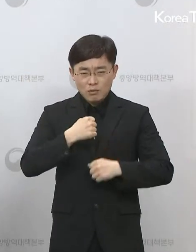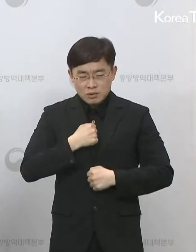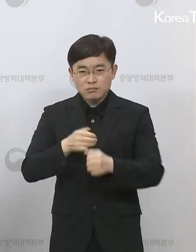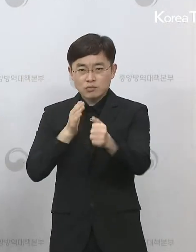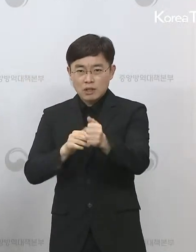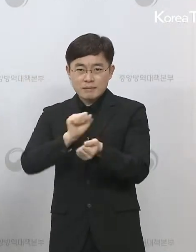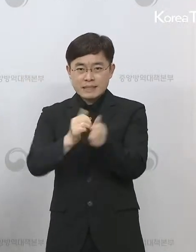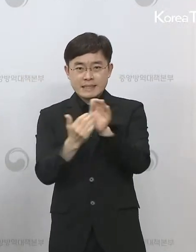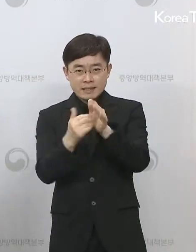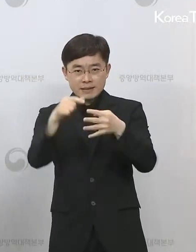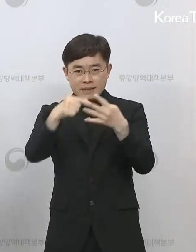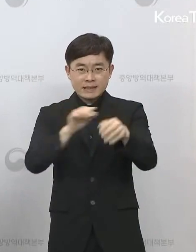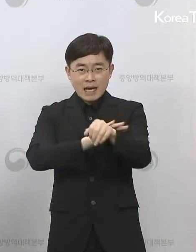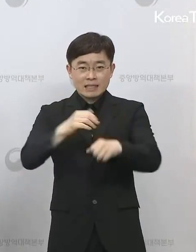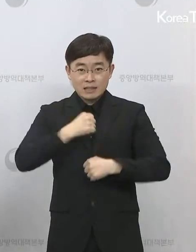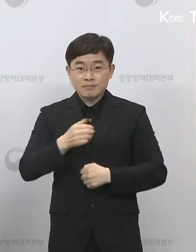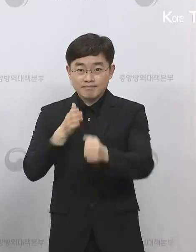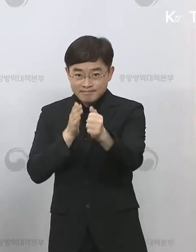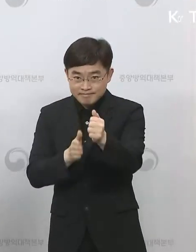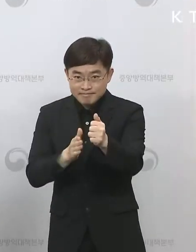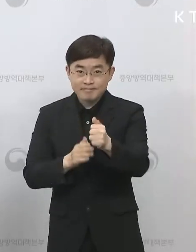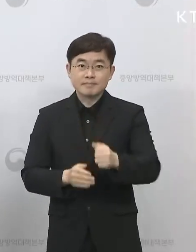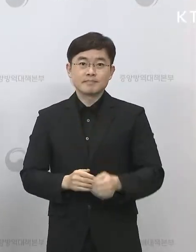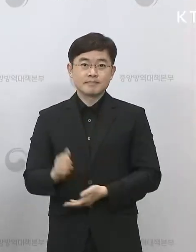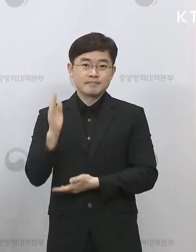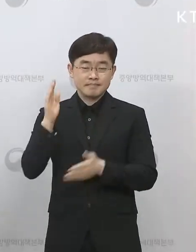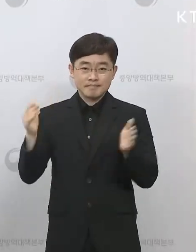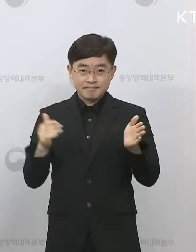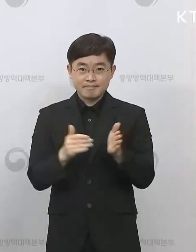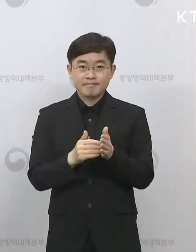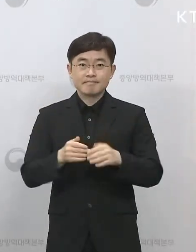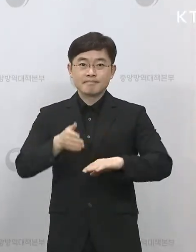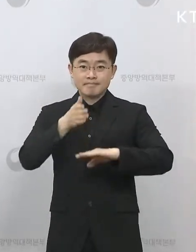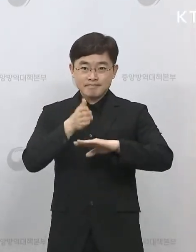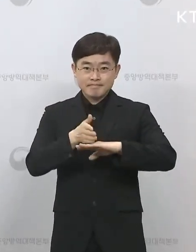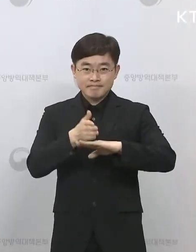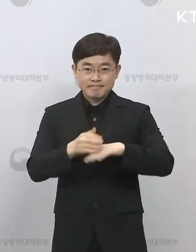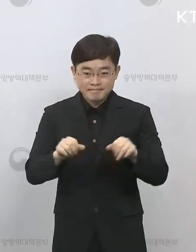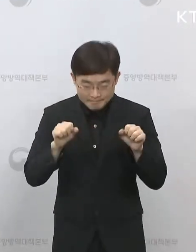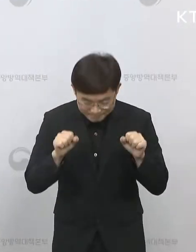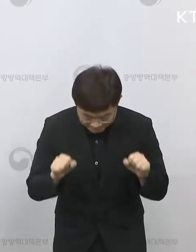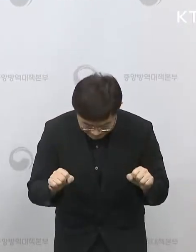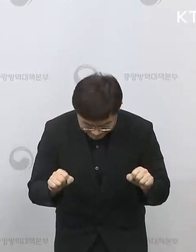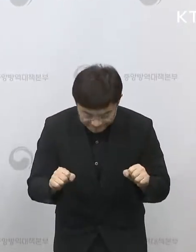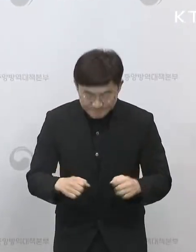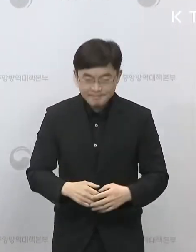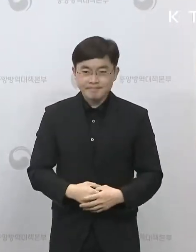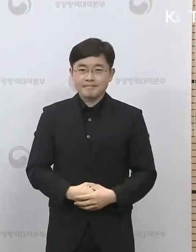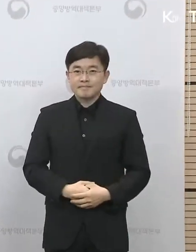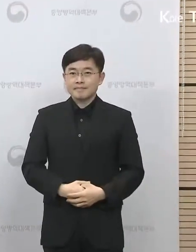보여주실 것을 당부드립니다. 이상 브리핑을 마치겠습니다. 네, 오늘 27일 브리핑을 마치도록 하겠습니다.